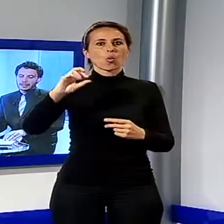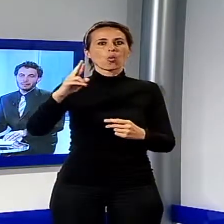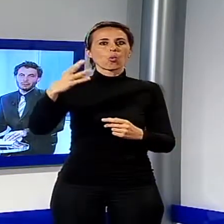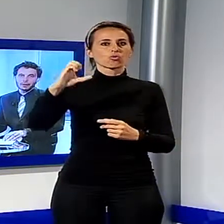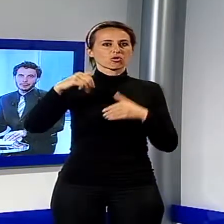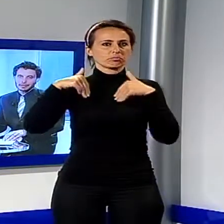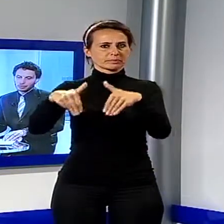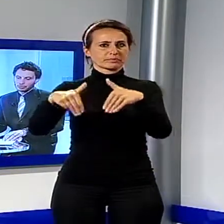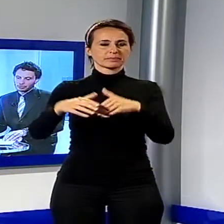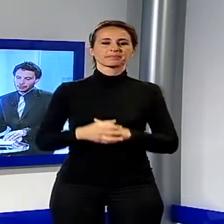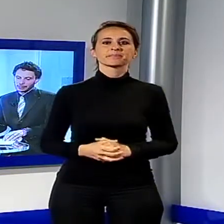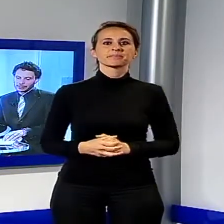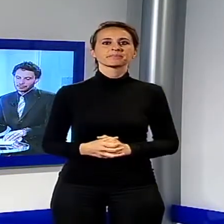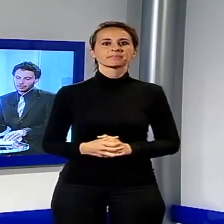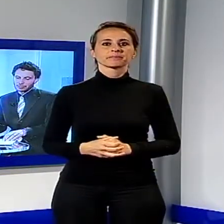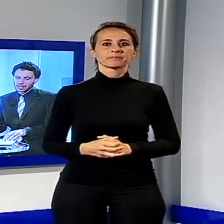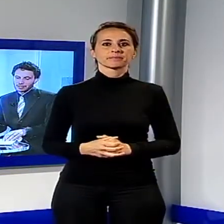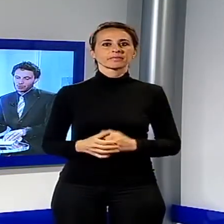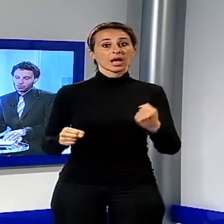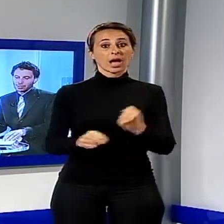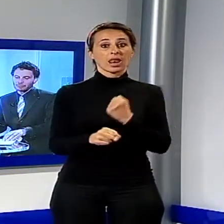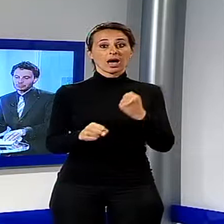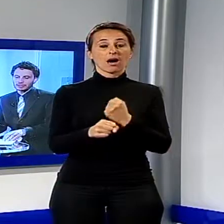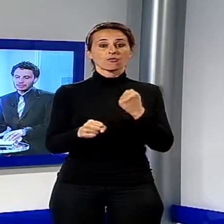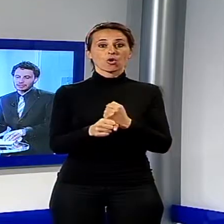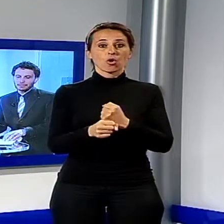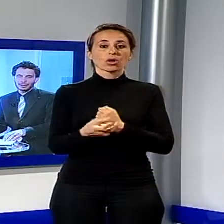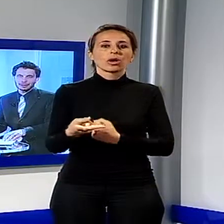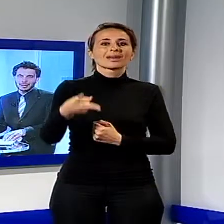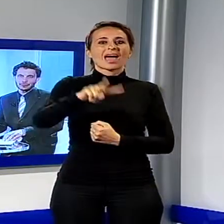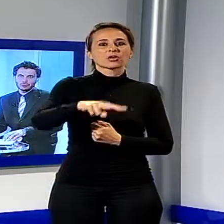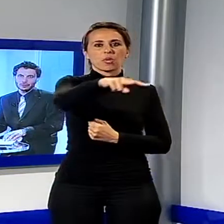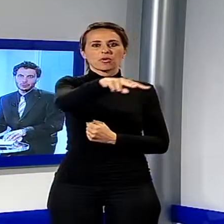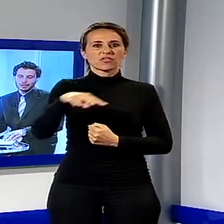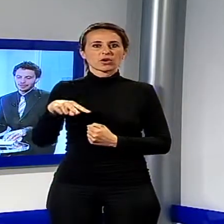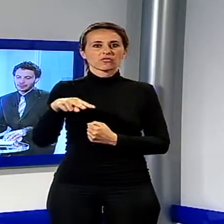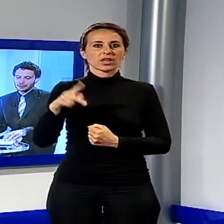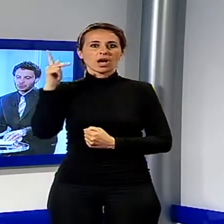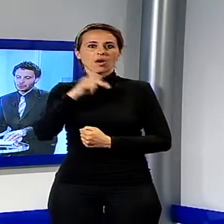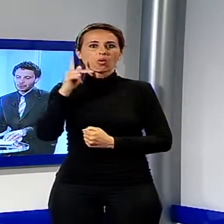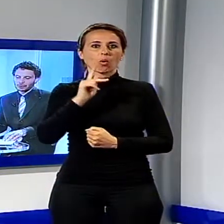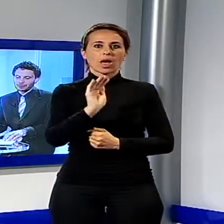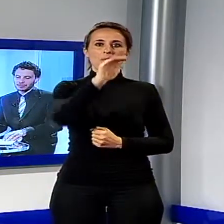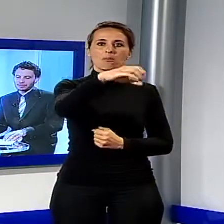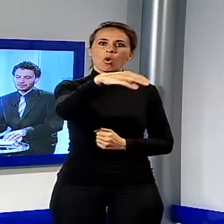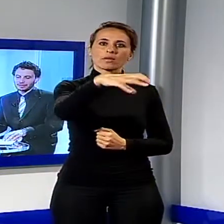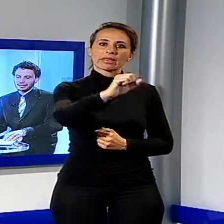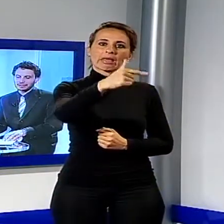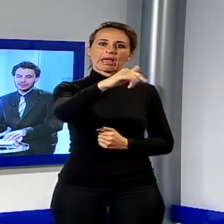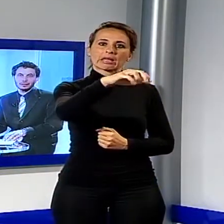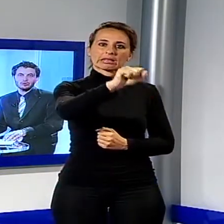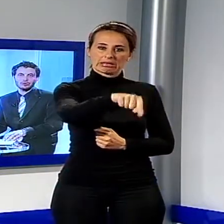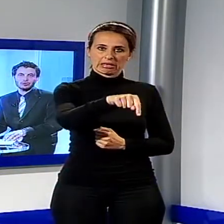I lavori per il raddoppio della linea ferroviaria Lucca-Montecatini partiranno nel 2016, lo ha ribadito il